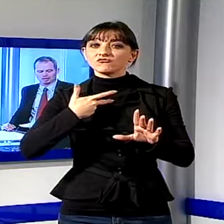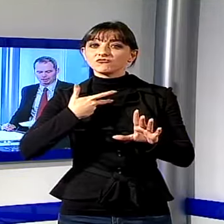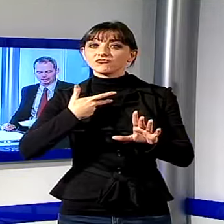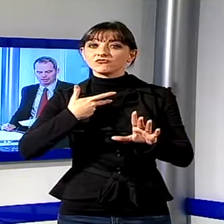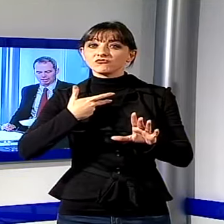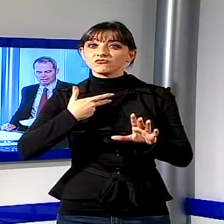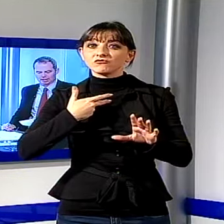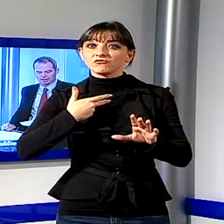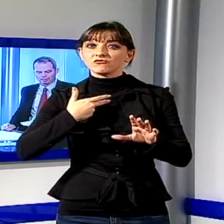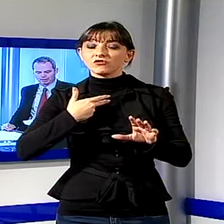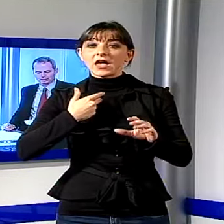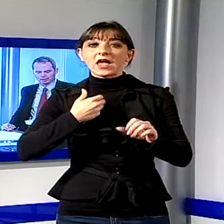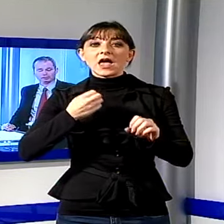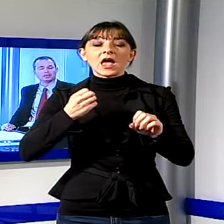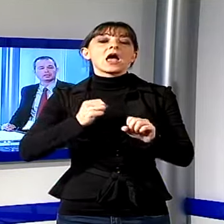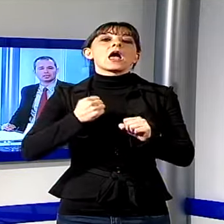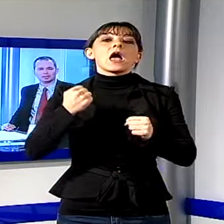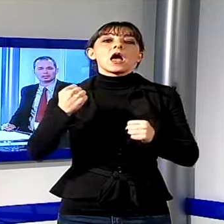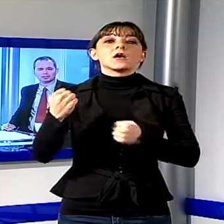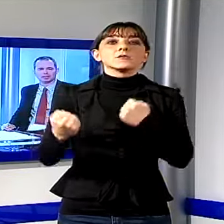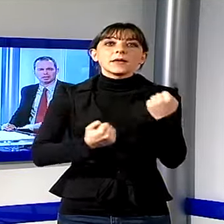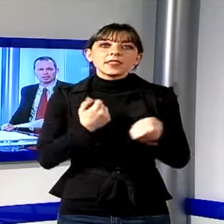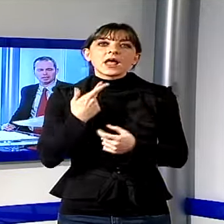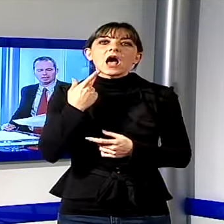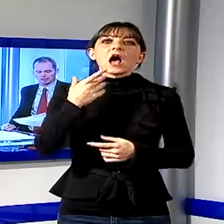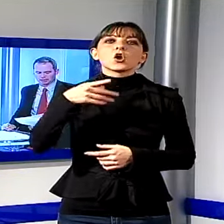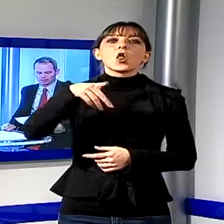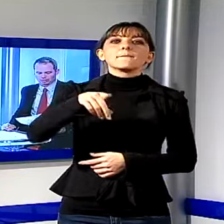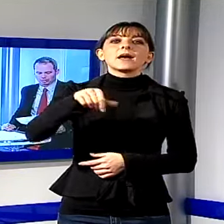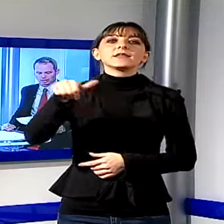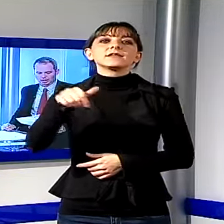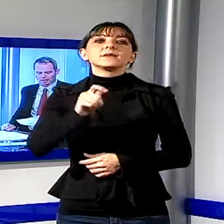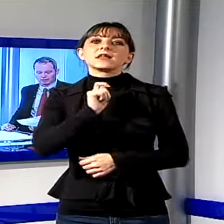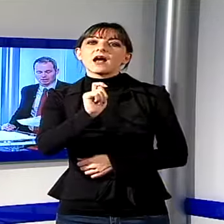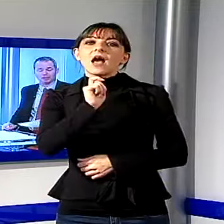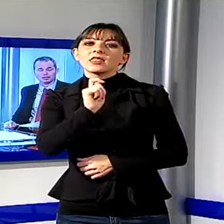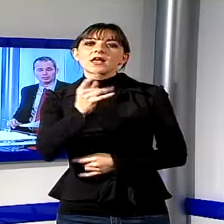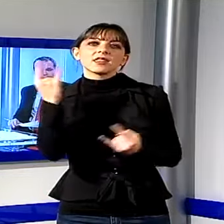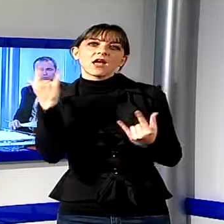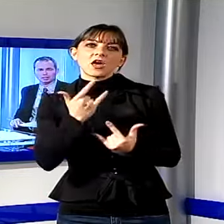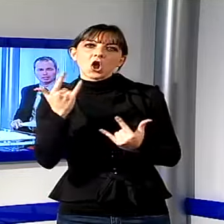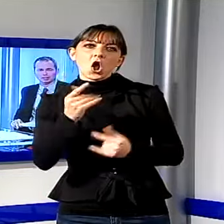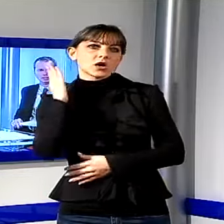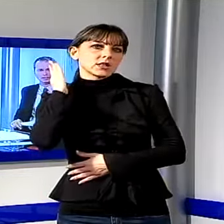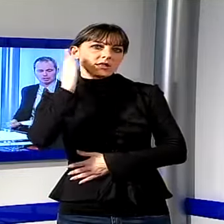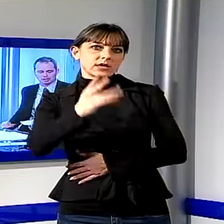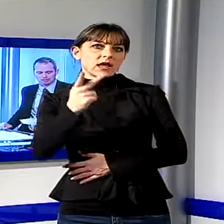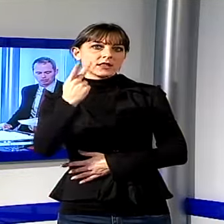americana Patty Smith che sarà trasmessa in diretta dalla nostra emittente. Per chi volesse assistere dal vivo